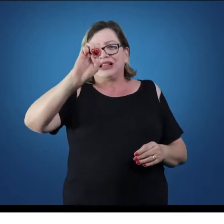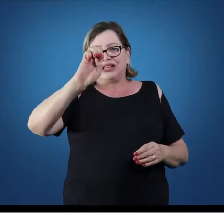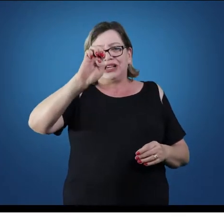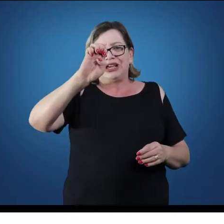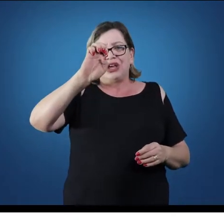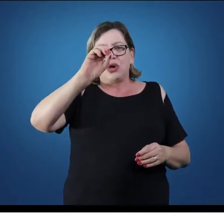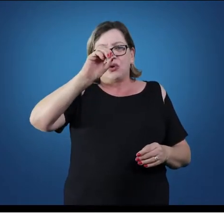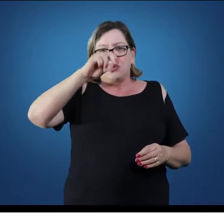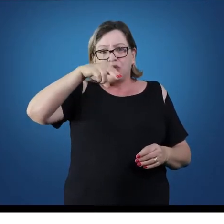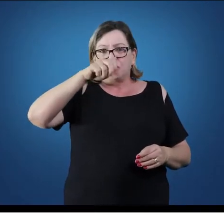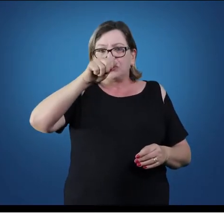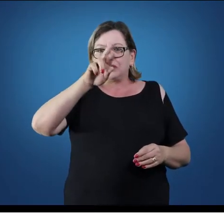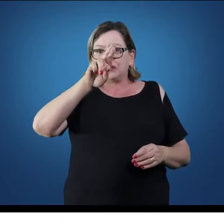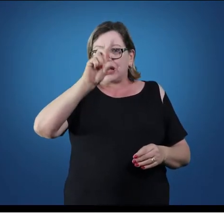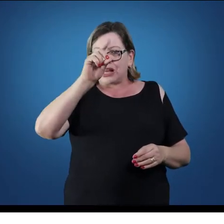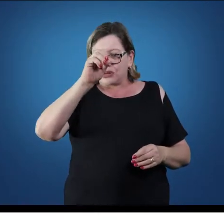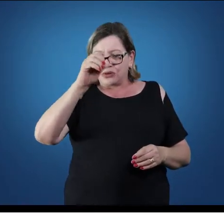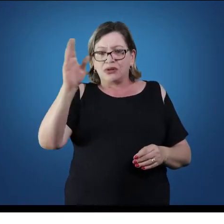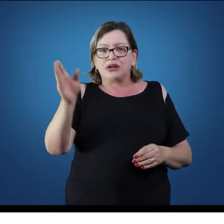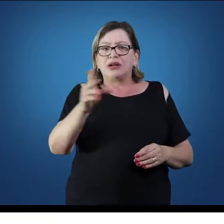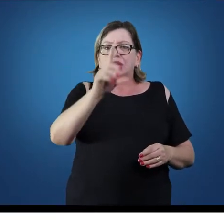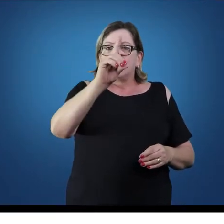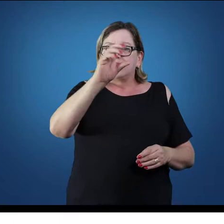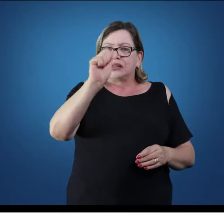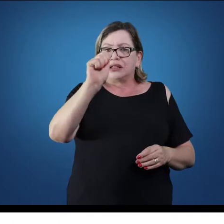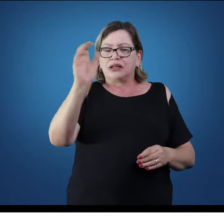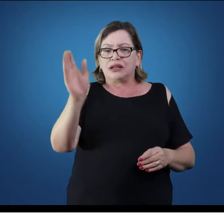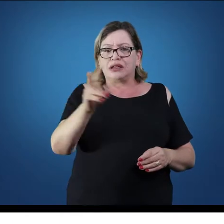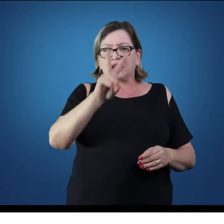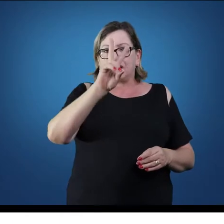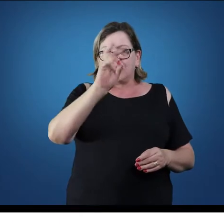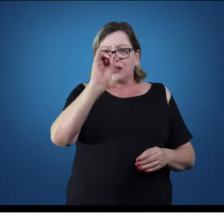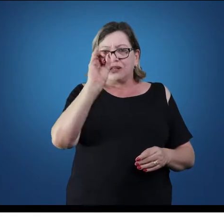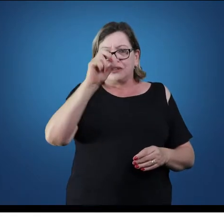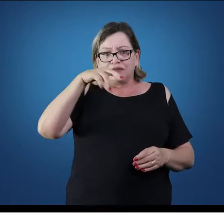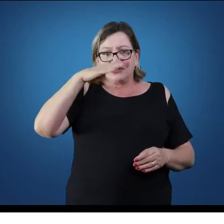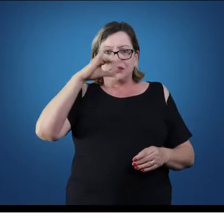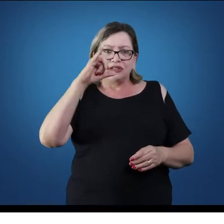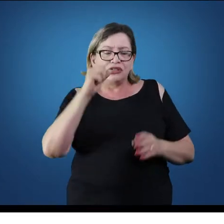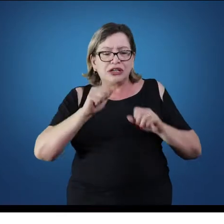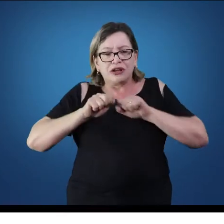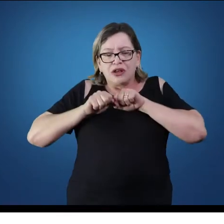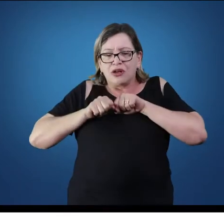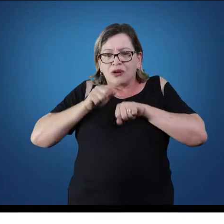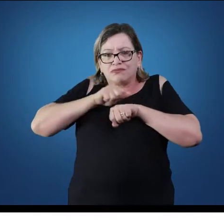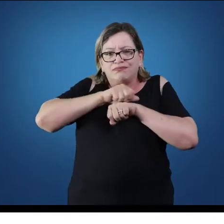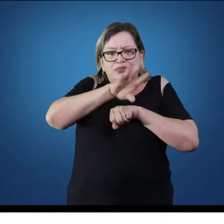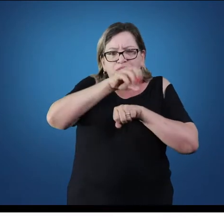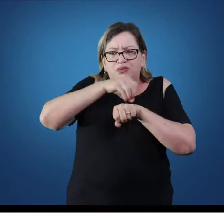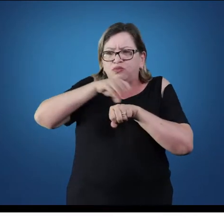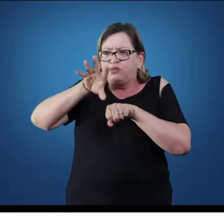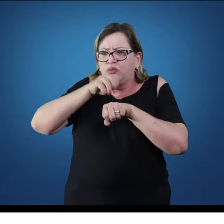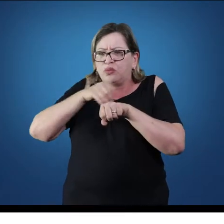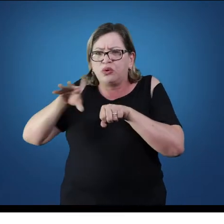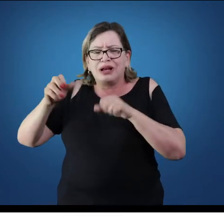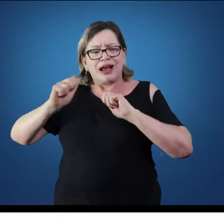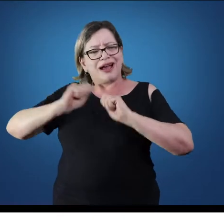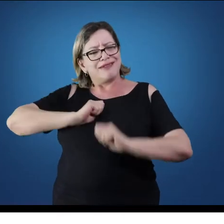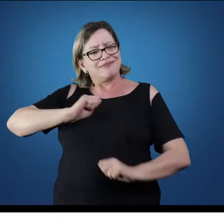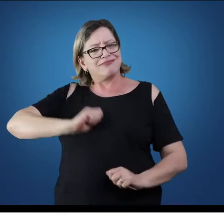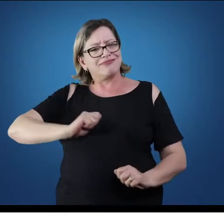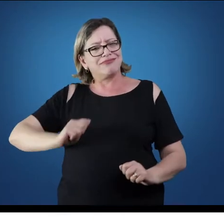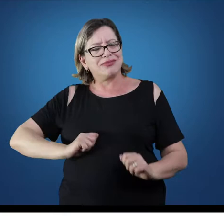que popularizou a anatomia para o estudo de toda a sociedade científica internacional, as